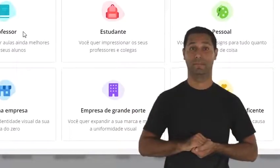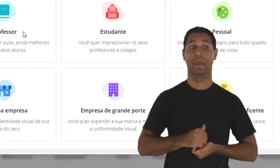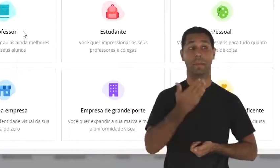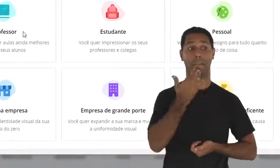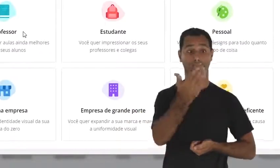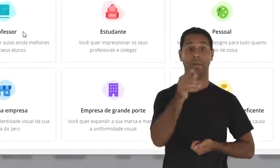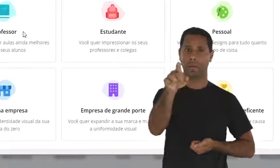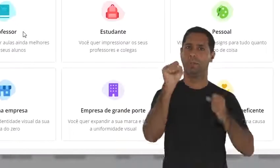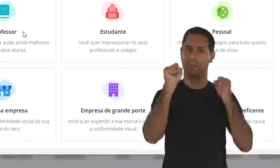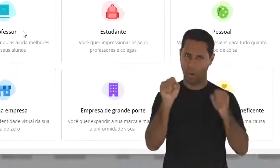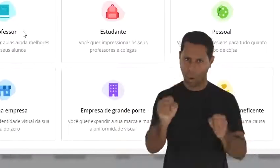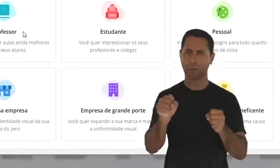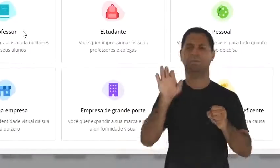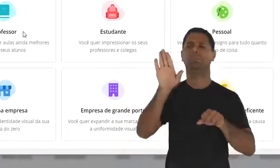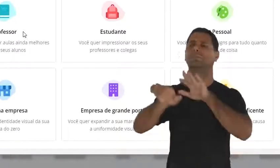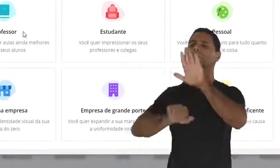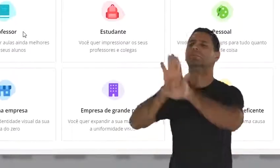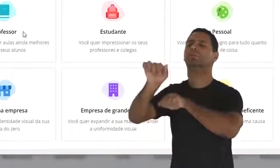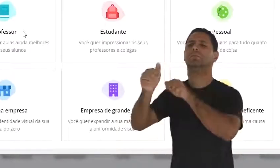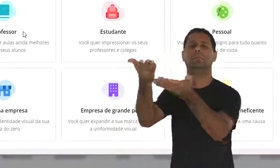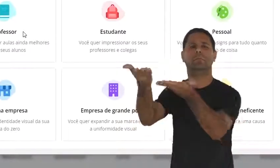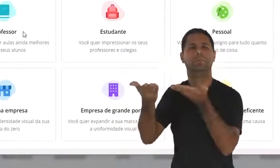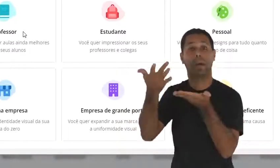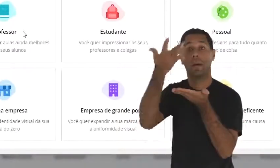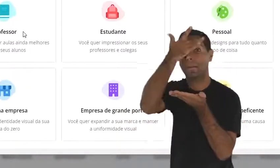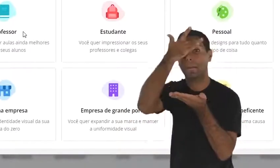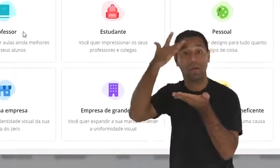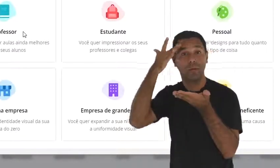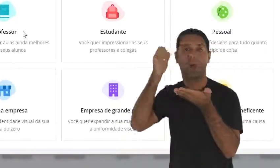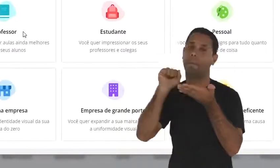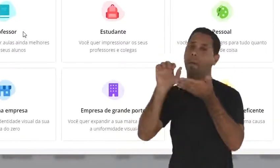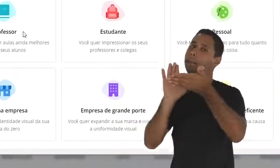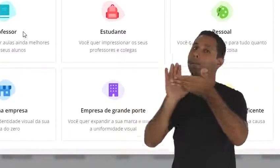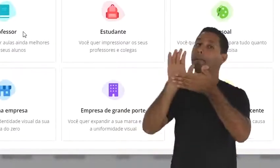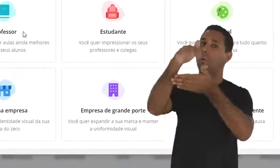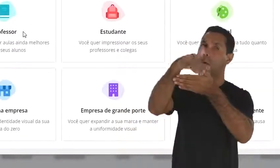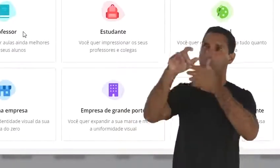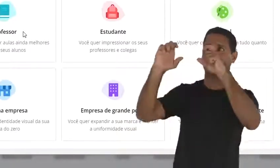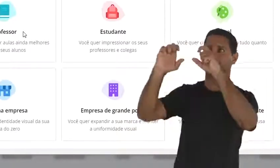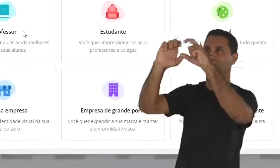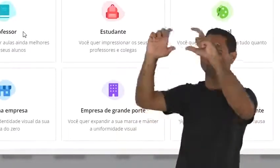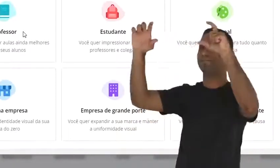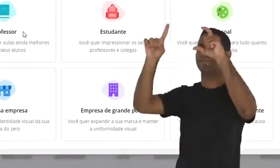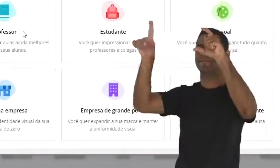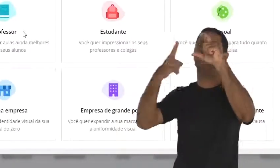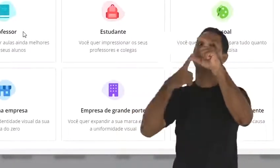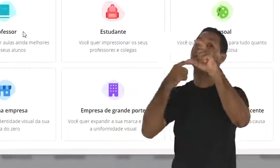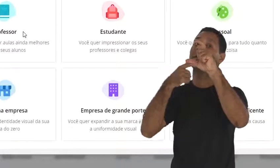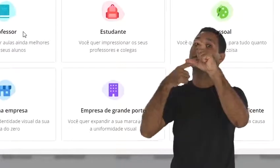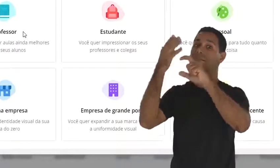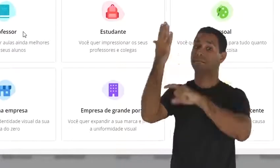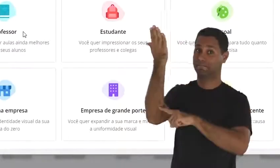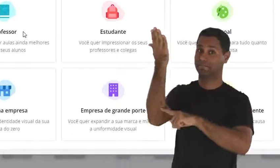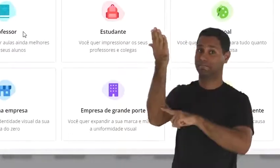ele pede para você convidar outras pessoas, eu posso pular clicando aqui em cima, em pular.